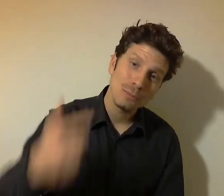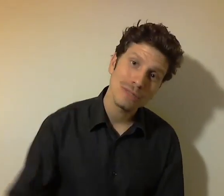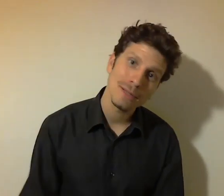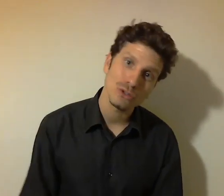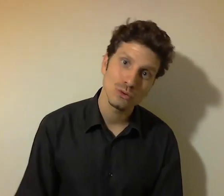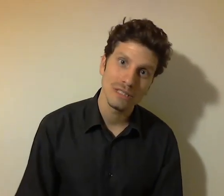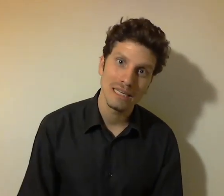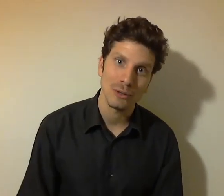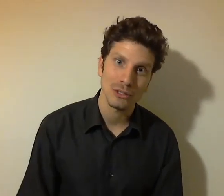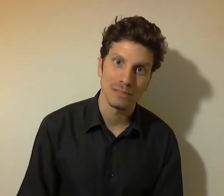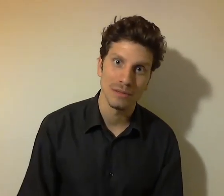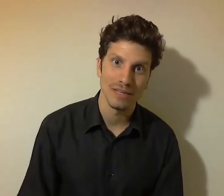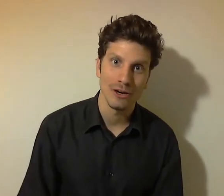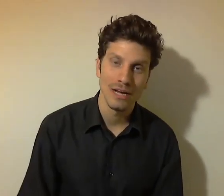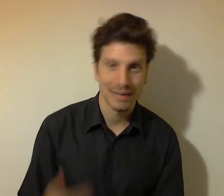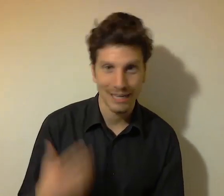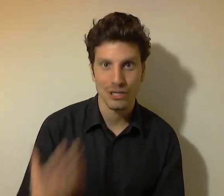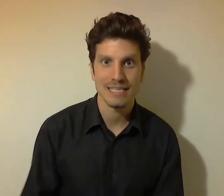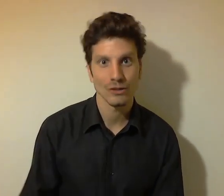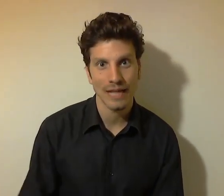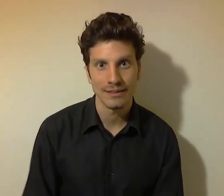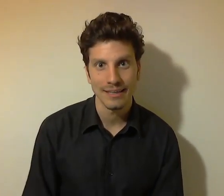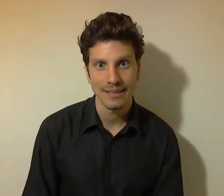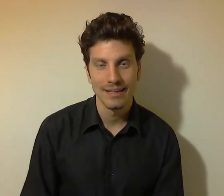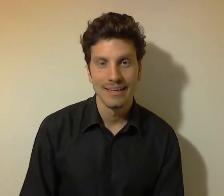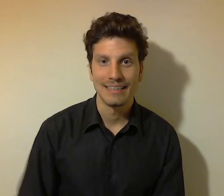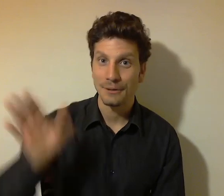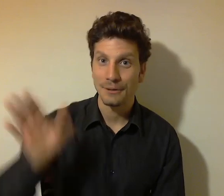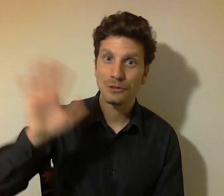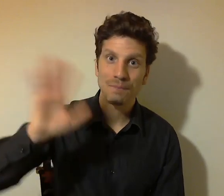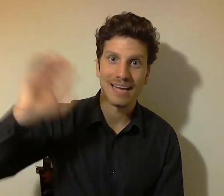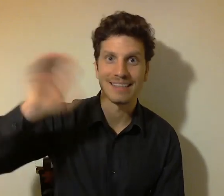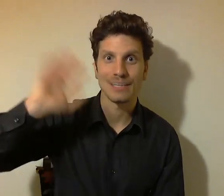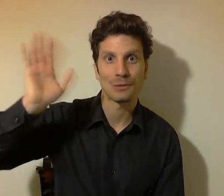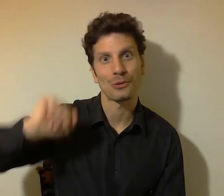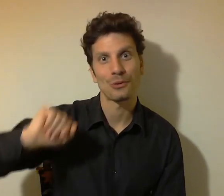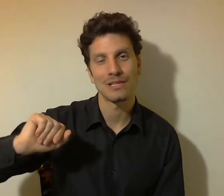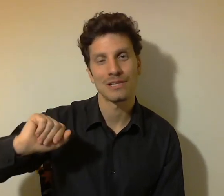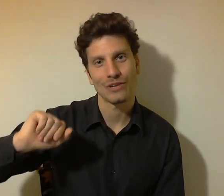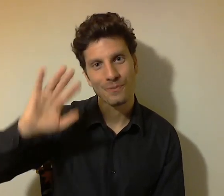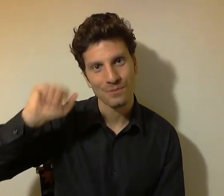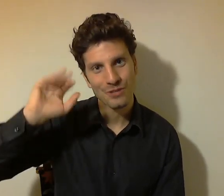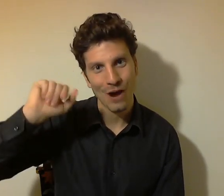appuntamento a tutti i prossimi video perché ce ne saranno tanti. Ti saluto e ti saluto con un bel sorriso. Ciao!